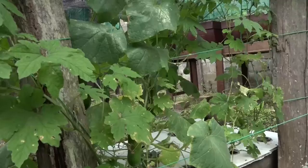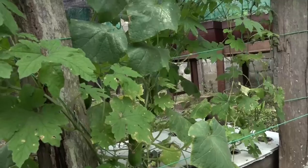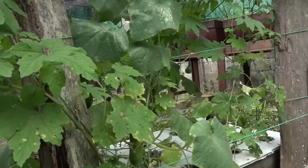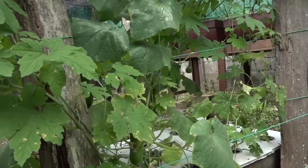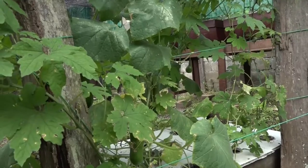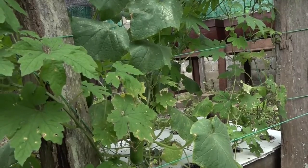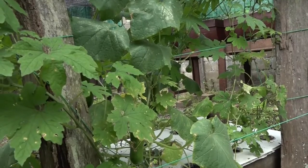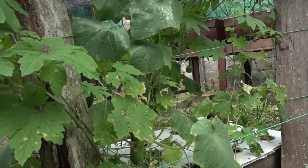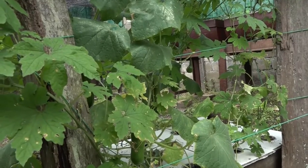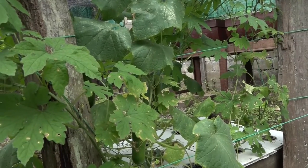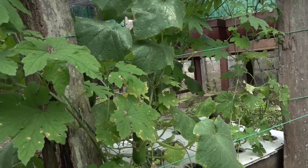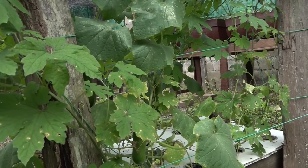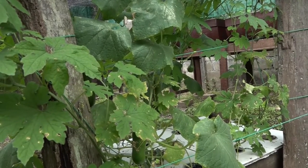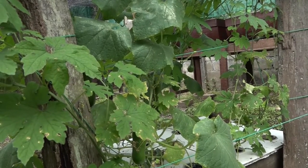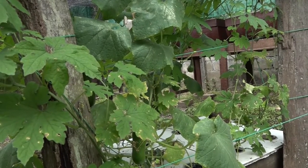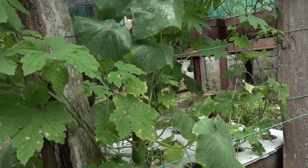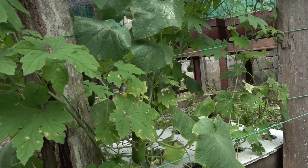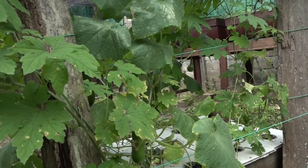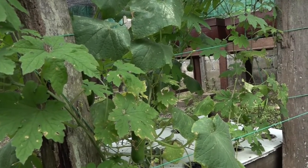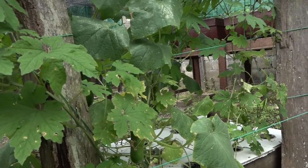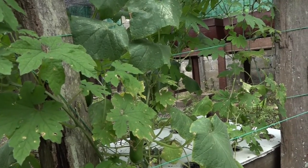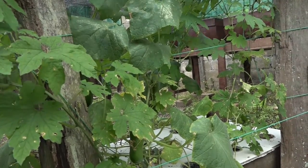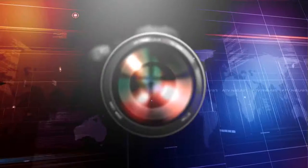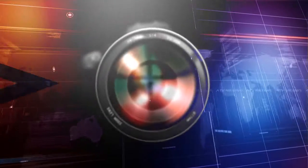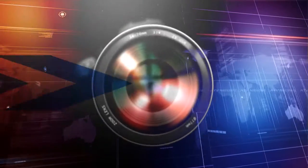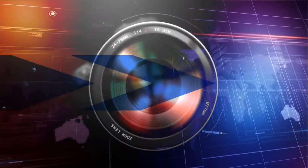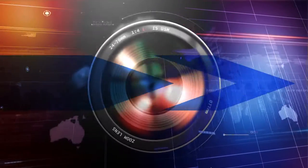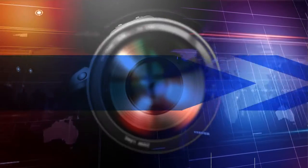Liguanen die al de planten opaten.